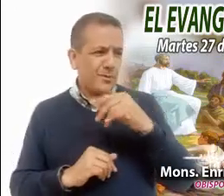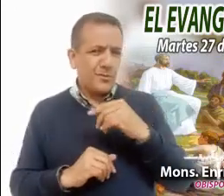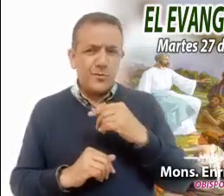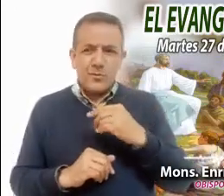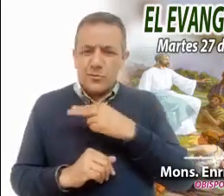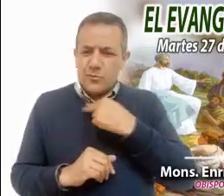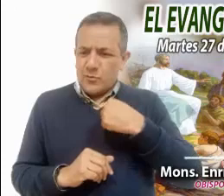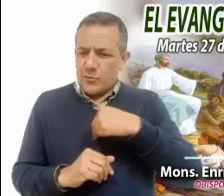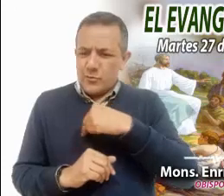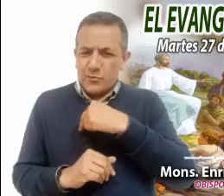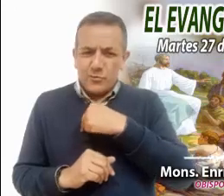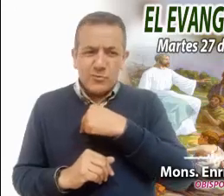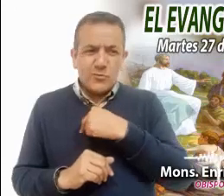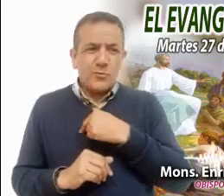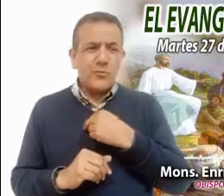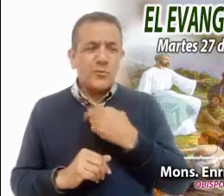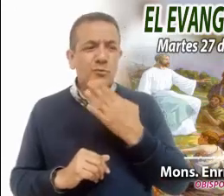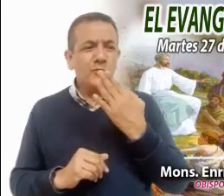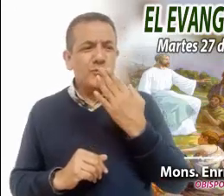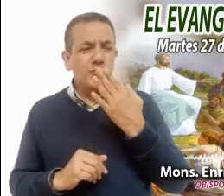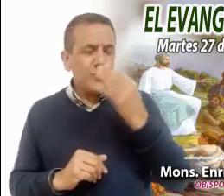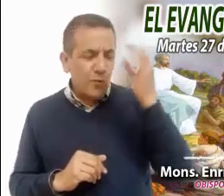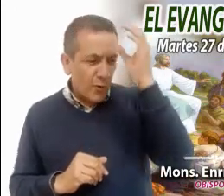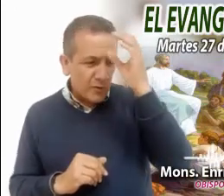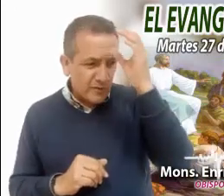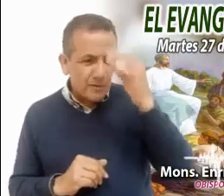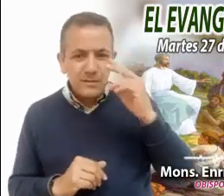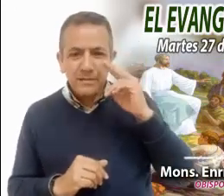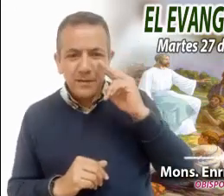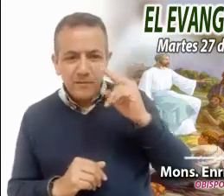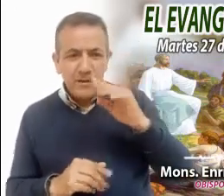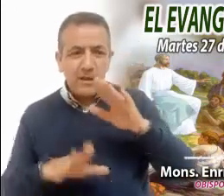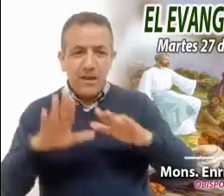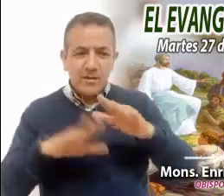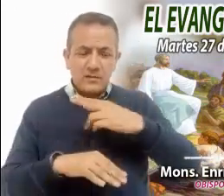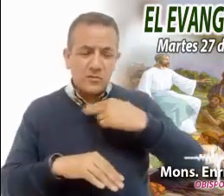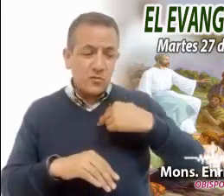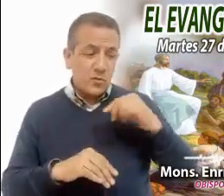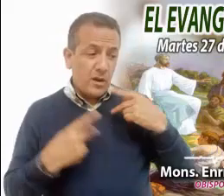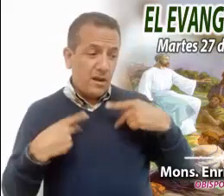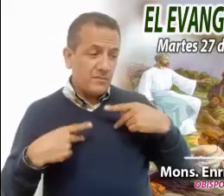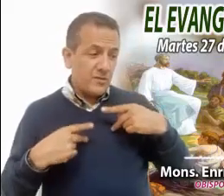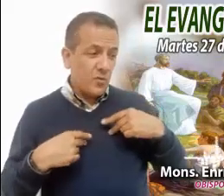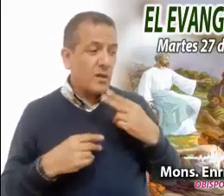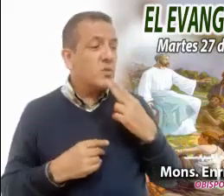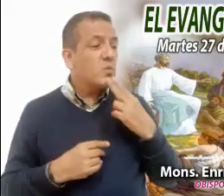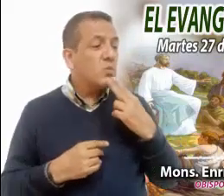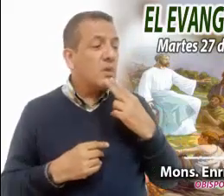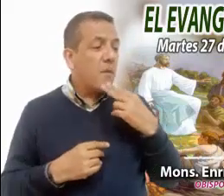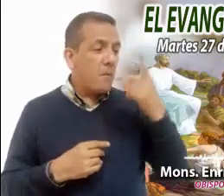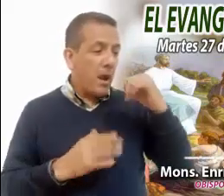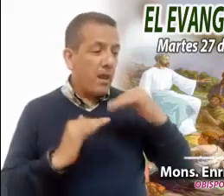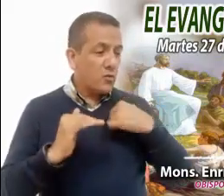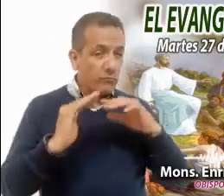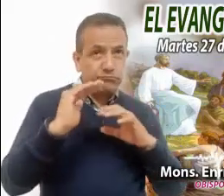conscientes que para poder trepar, vamos utilizando a los demás como escalones. Hay